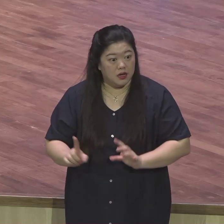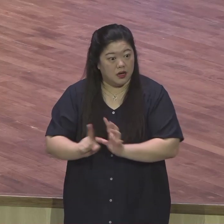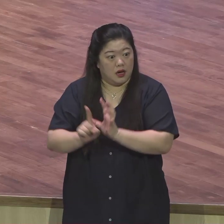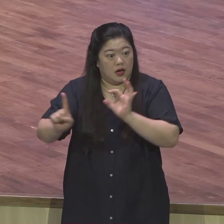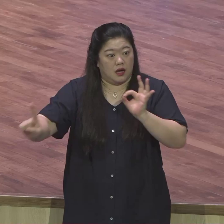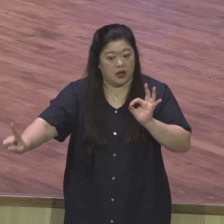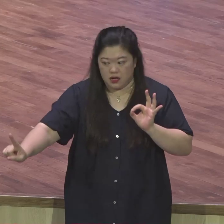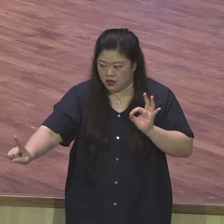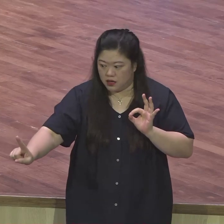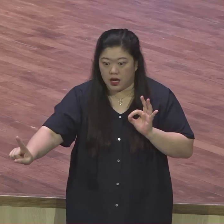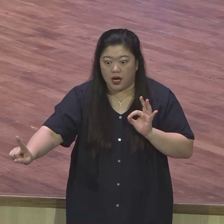막 그걸 강력하게 얘기합니다.